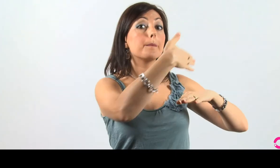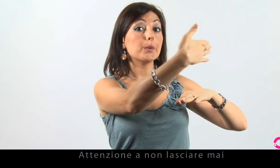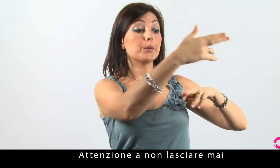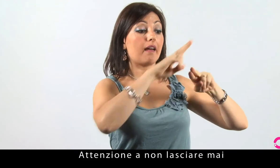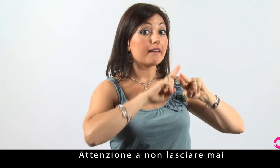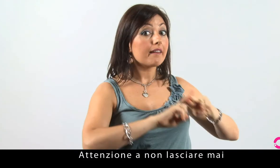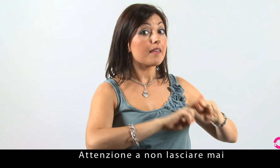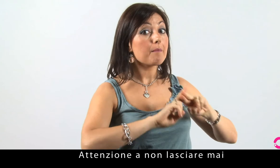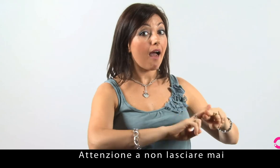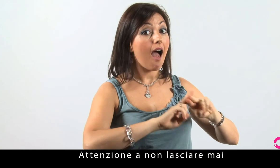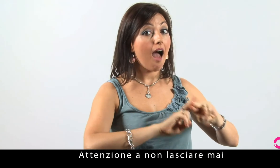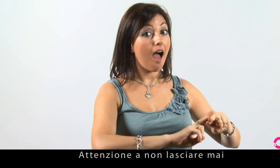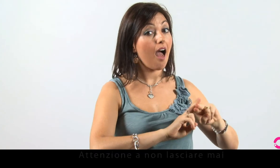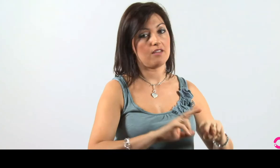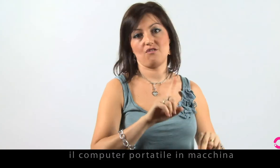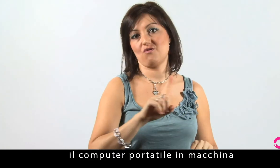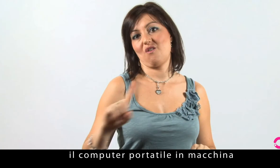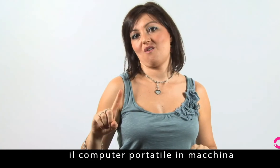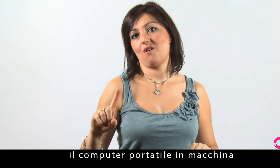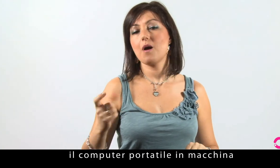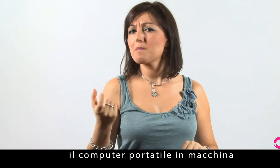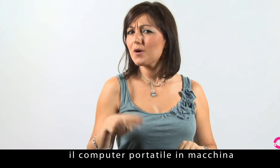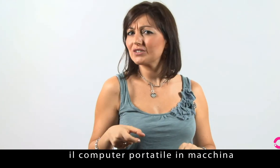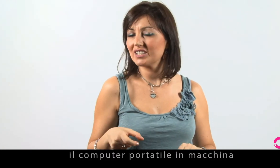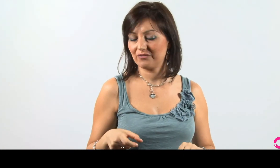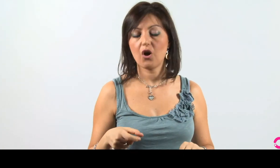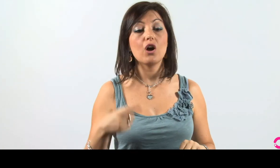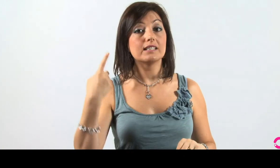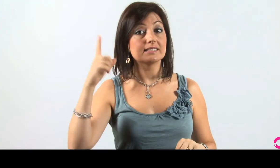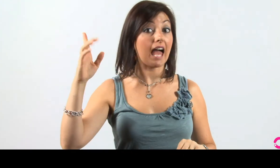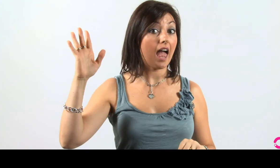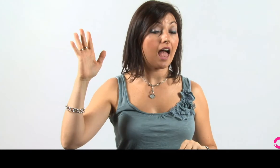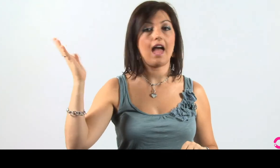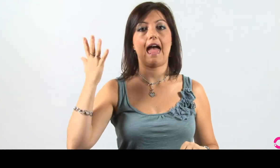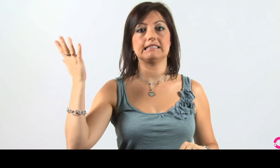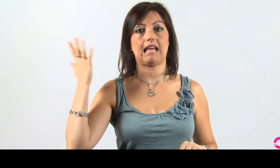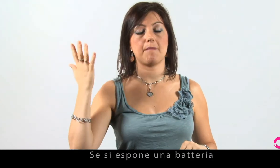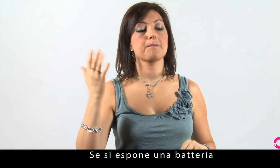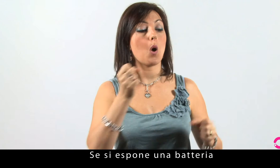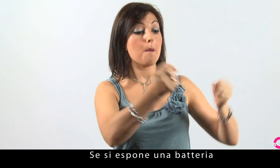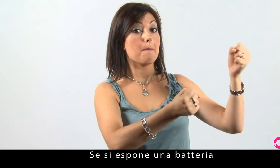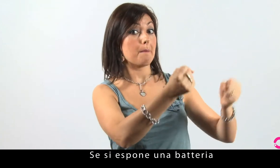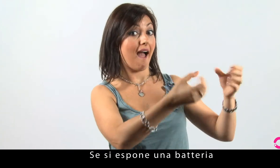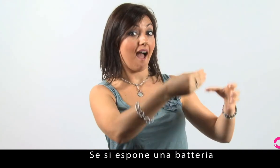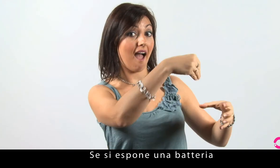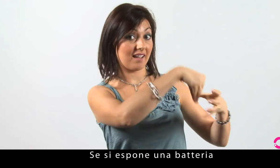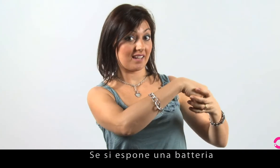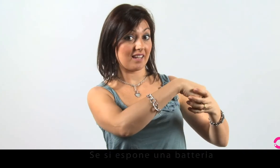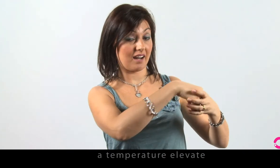Attenzione a non lasciare mai il computer portatile in macchina. Se si espone una batteria a